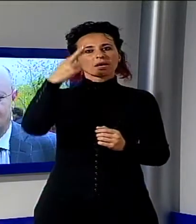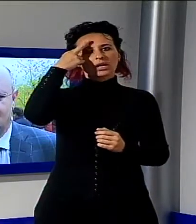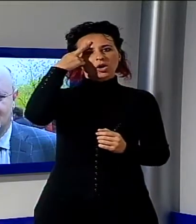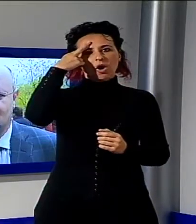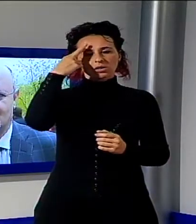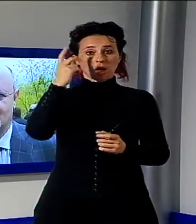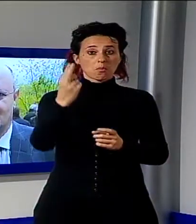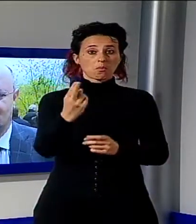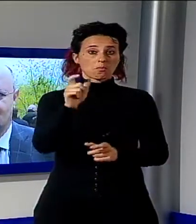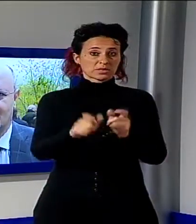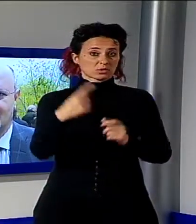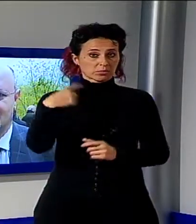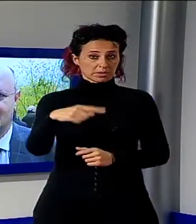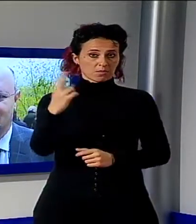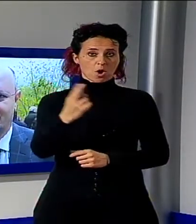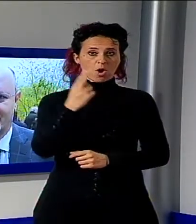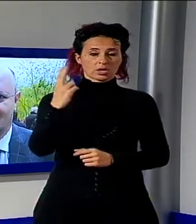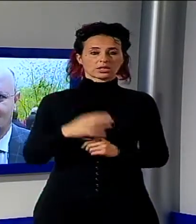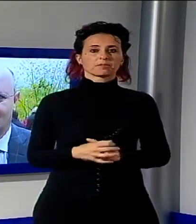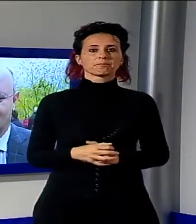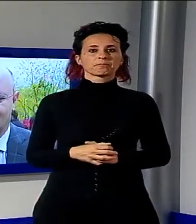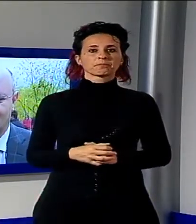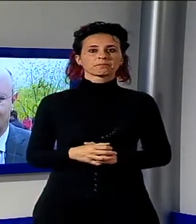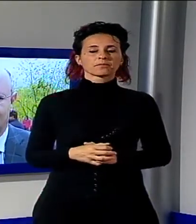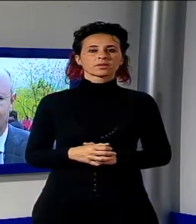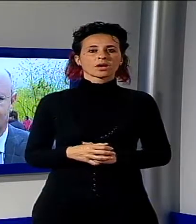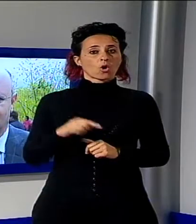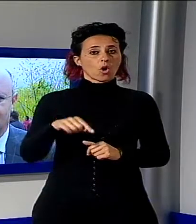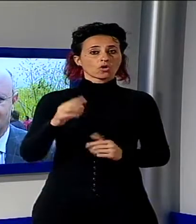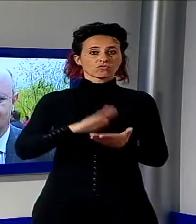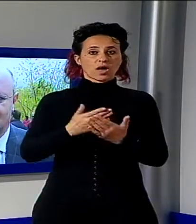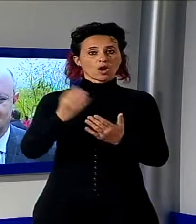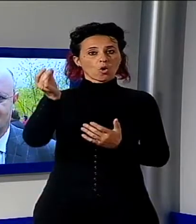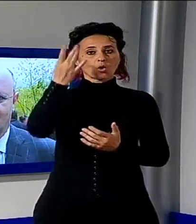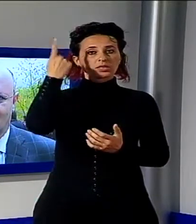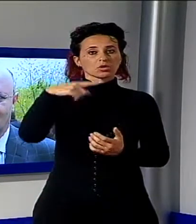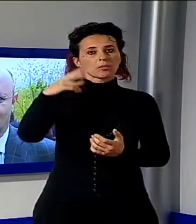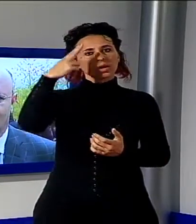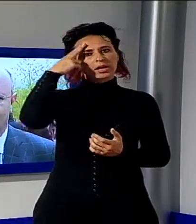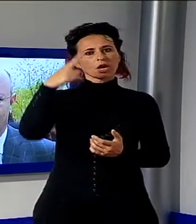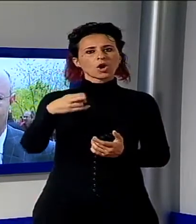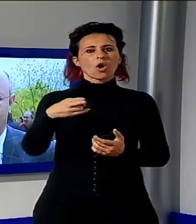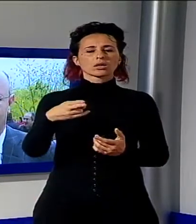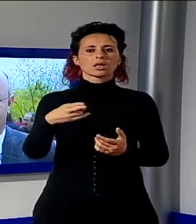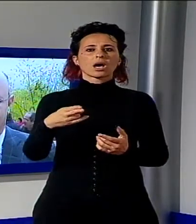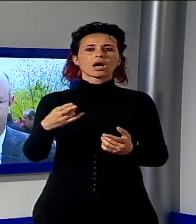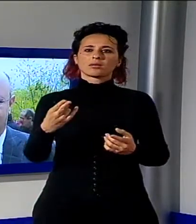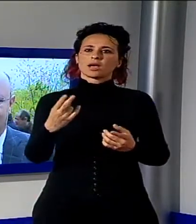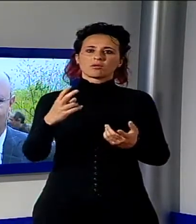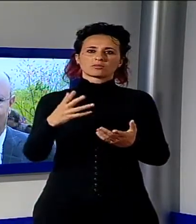noi questa è un'occasione per ricordare da dove veniamo e per ricordare che l'attenzione alla sicurezza sul lavoro non è mai troppa. Tanta strada abbiamo fatto